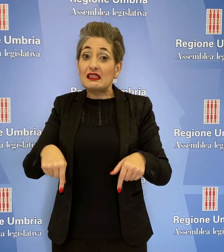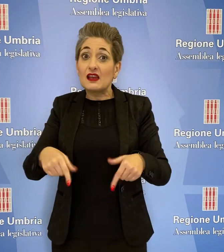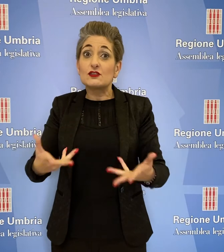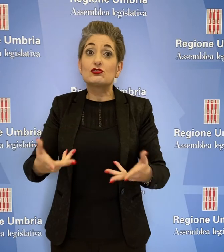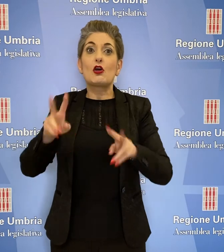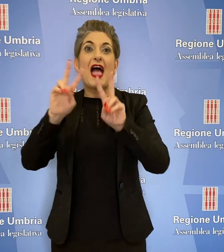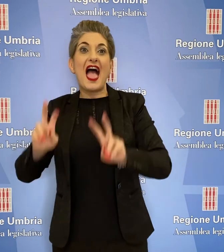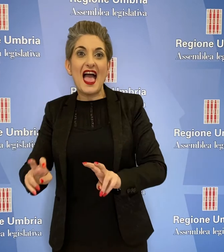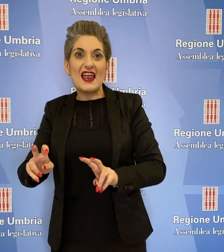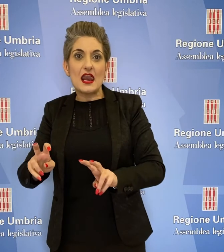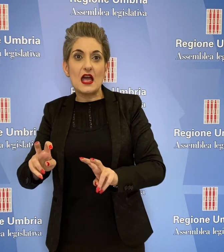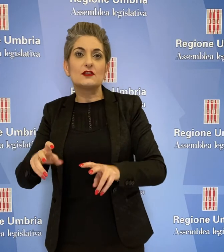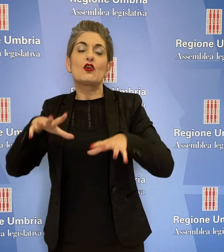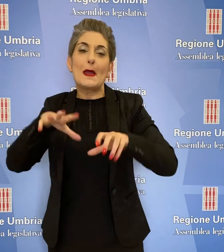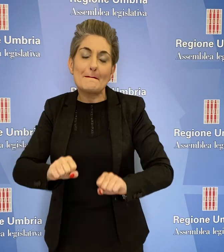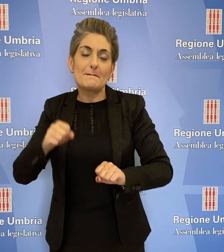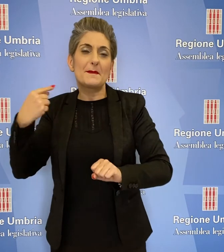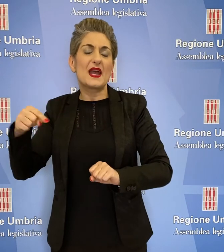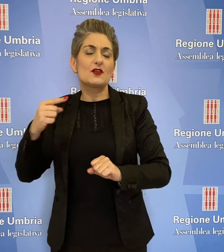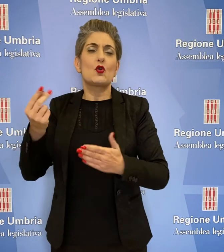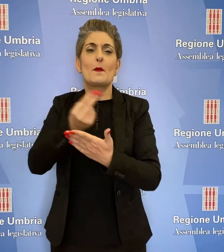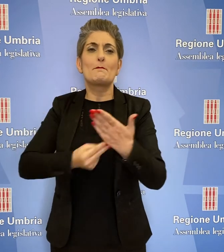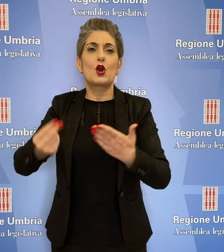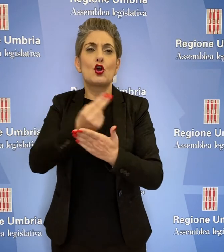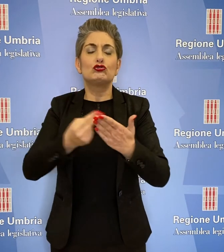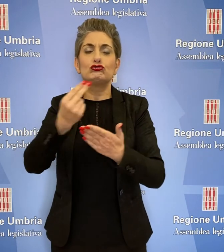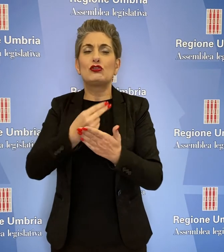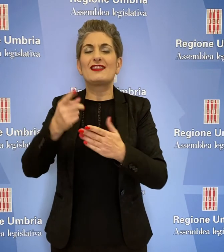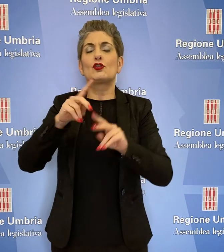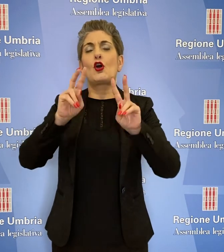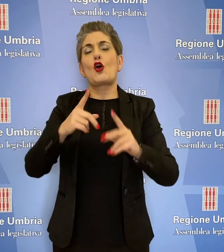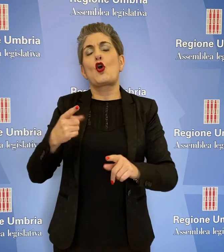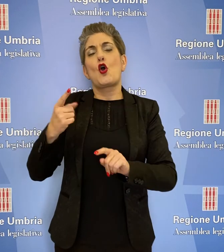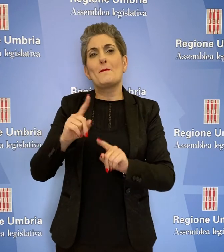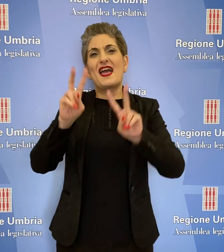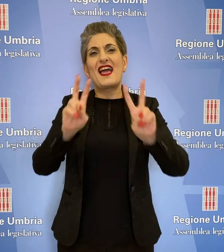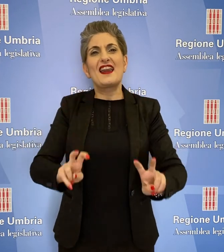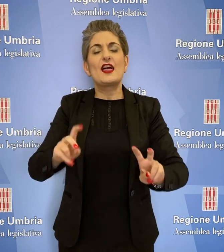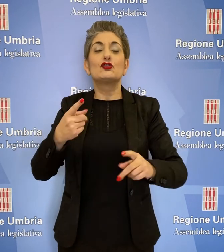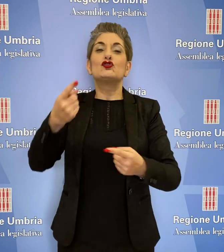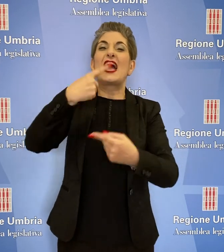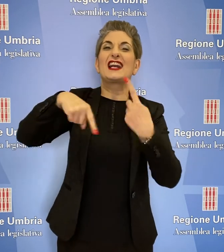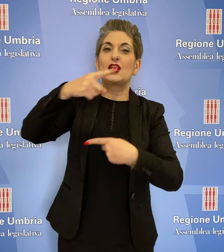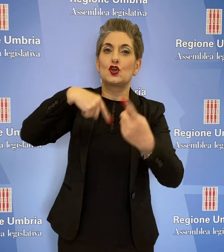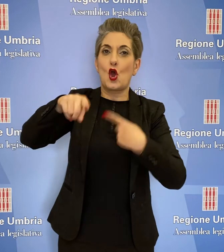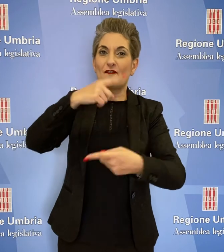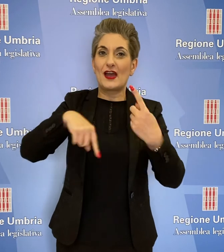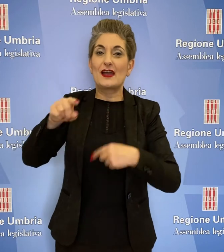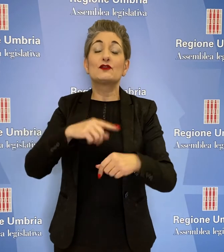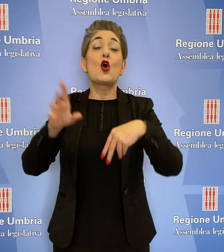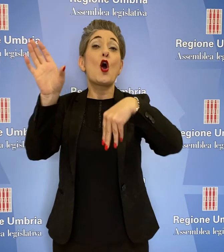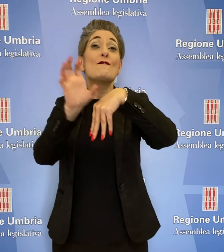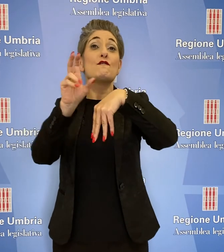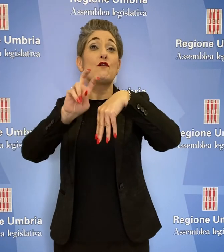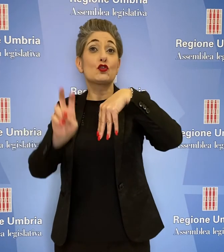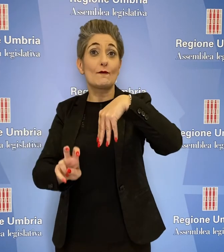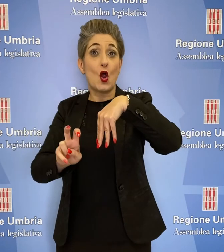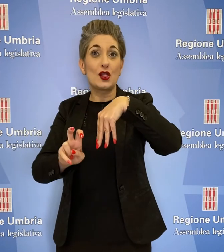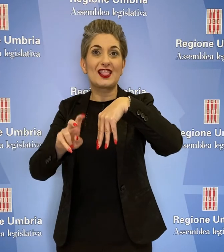progetto legato alle fonti rinnovabili fotovoltaico da 20 megawatt e un sistema di